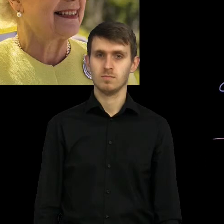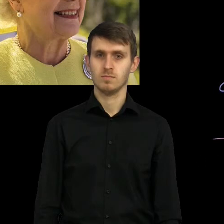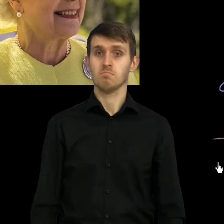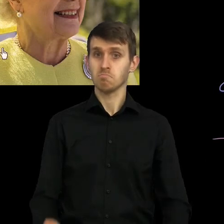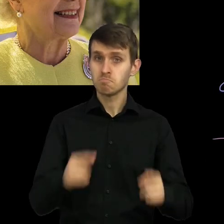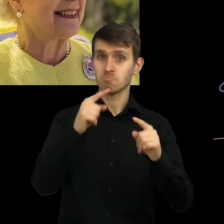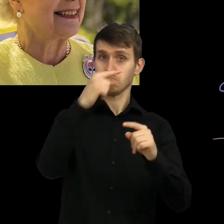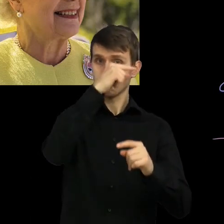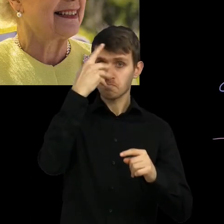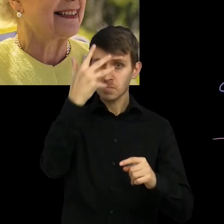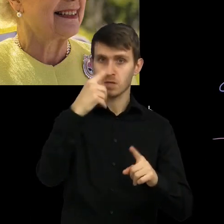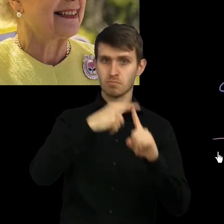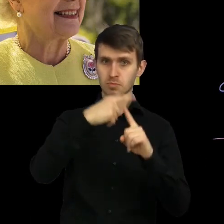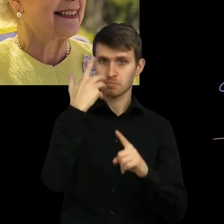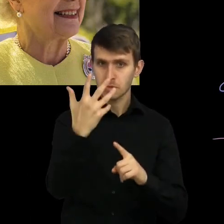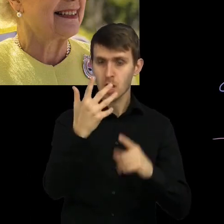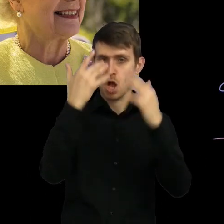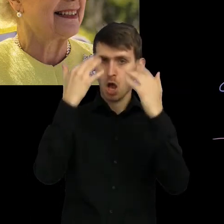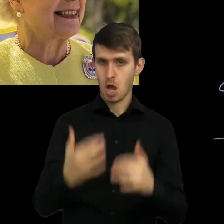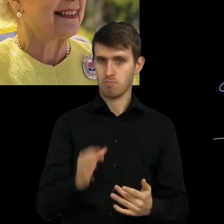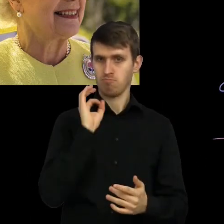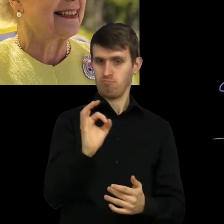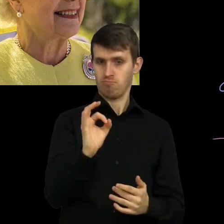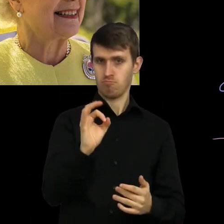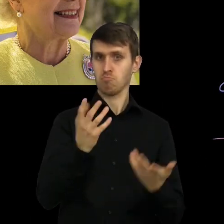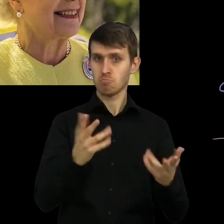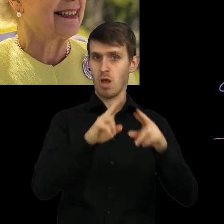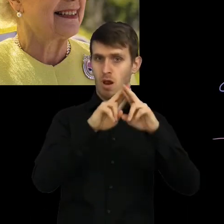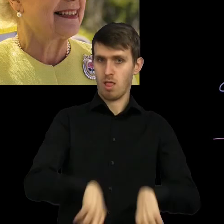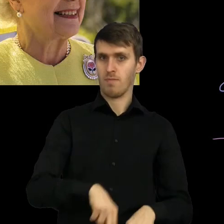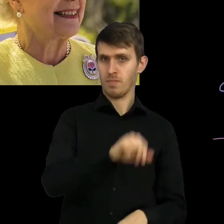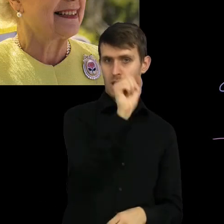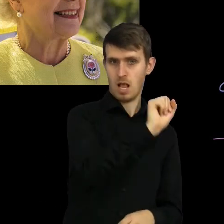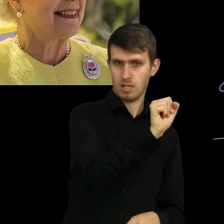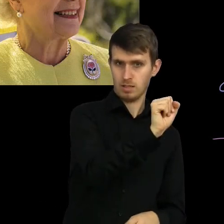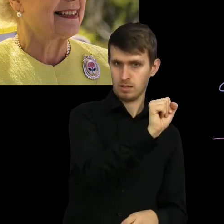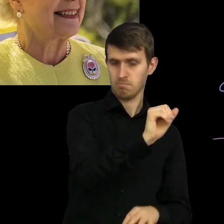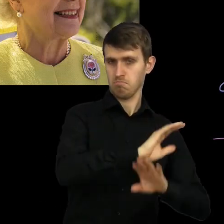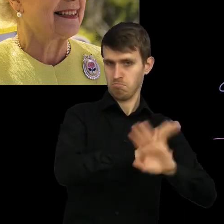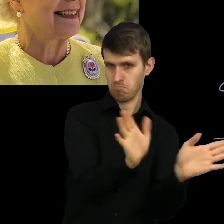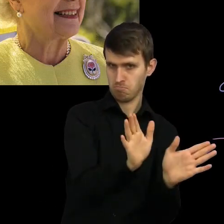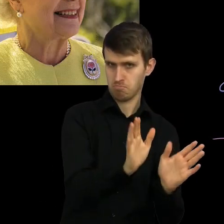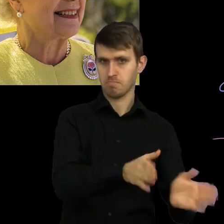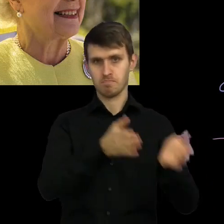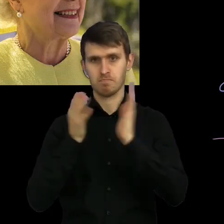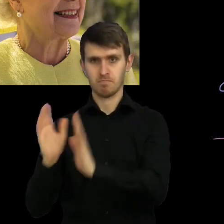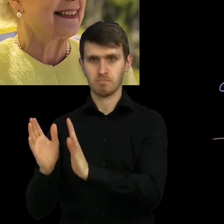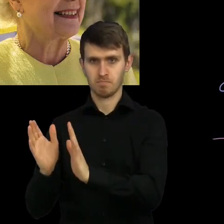minus 5 i plus 5 to 0. Po prawej